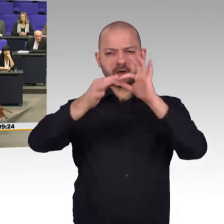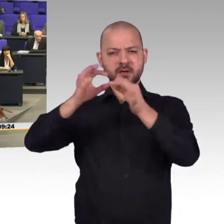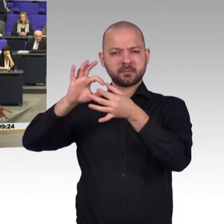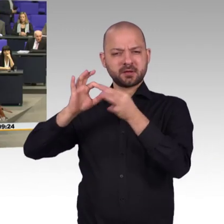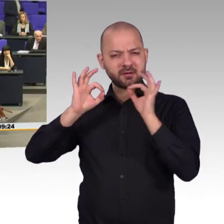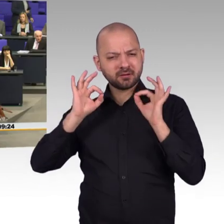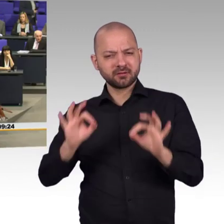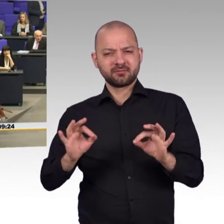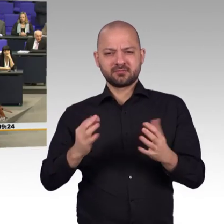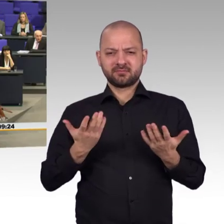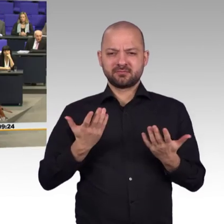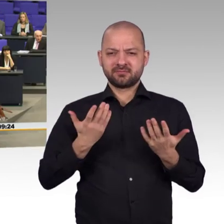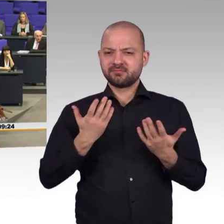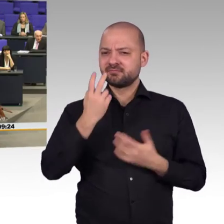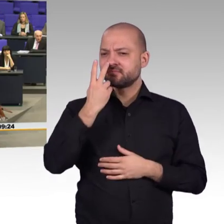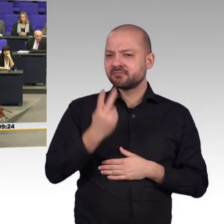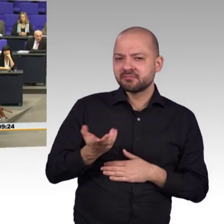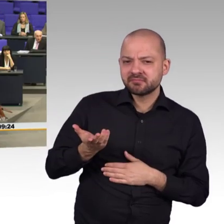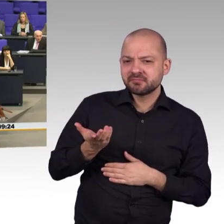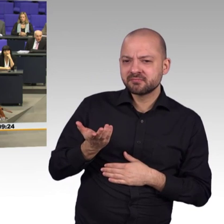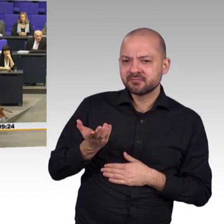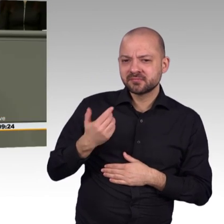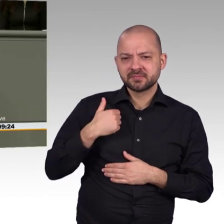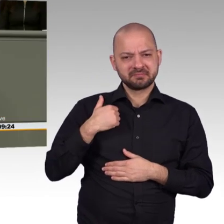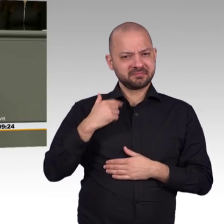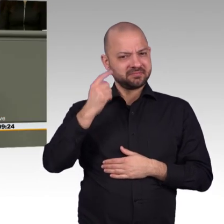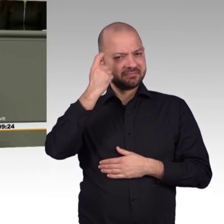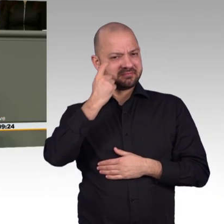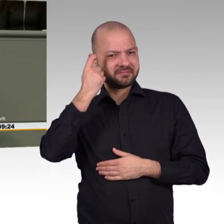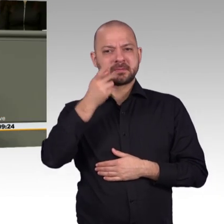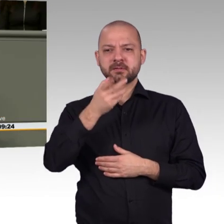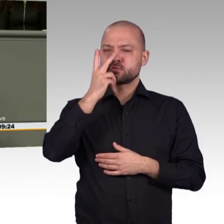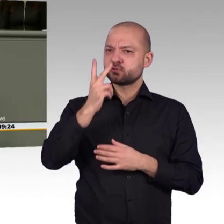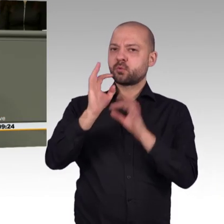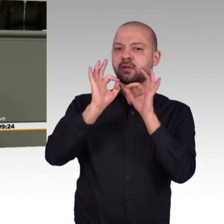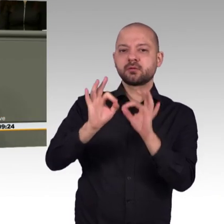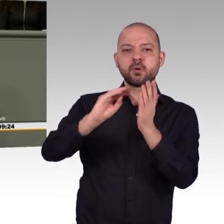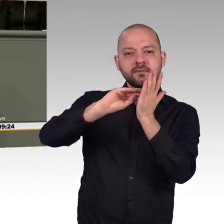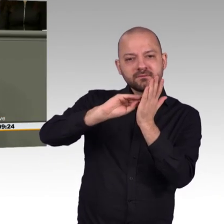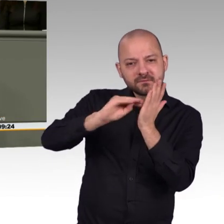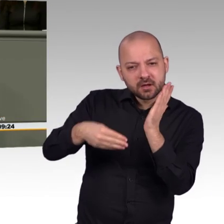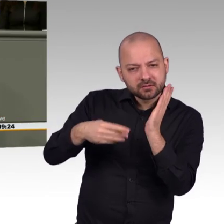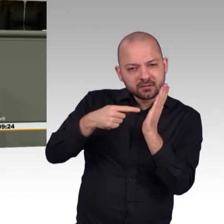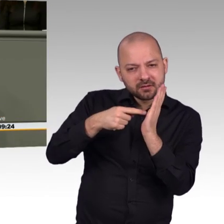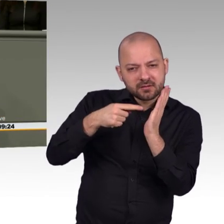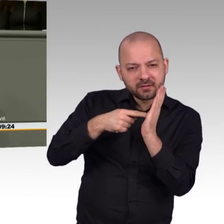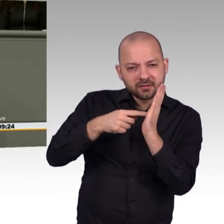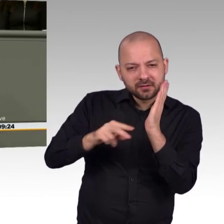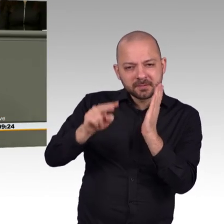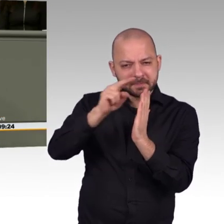Aber wer soll in Deutschland, in der deutschen Bundesregierung eigentlich eine wirkliche Strategie entwickeln? Bei aller Sympathie, Frau Staatsministerin